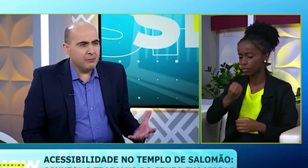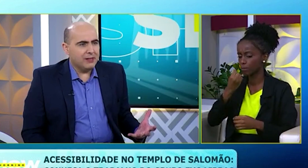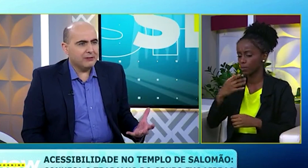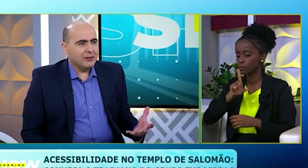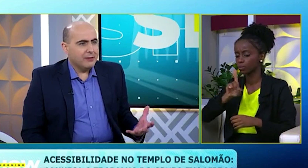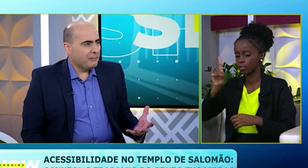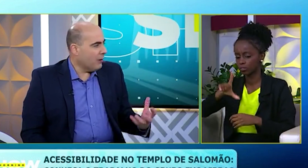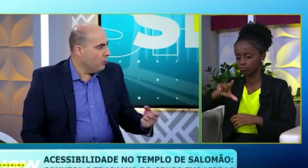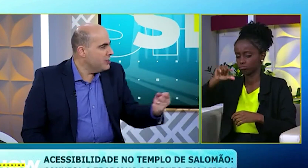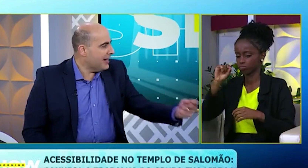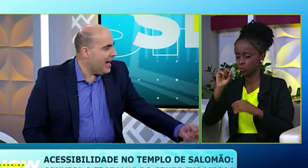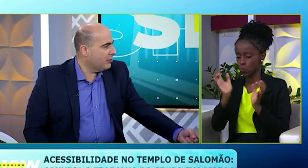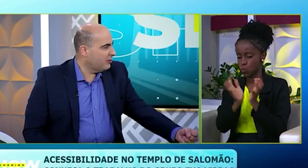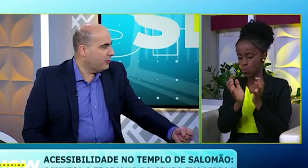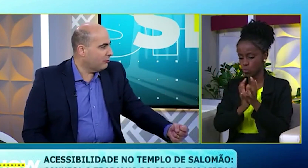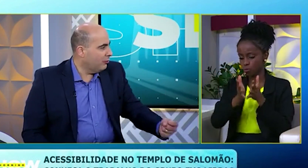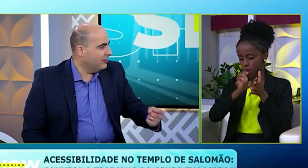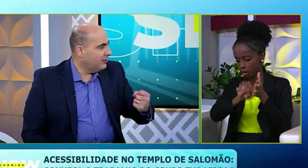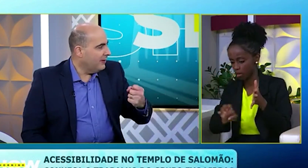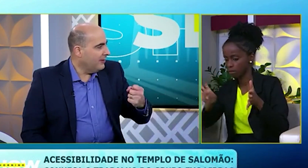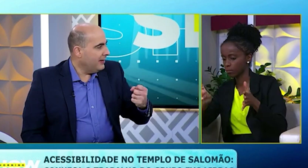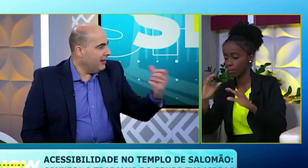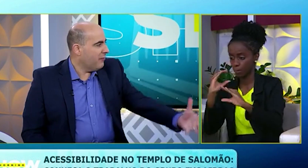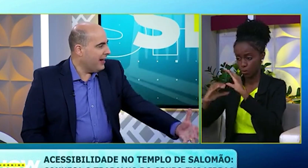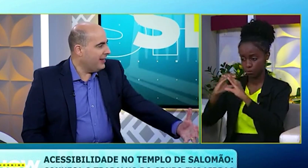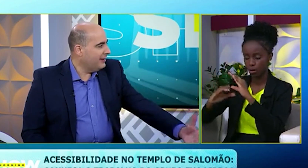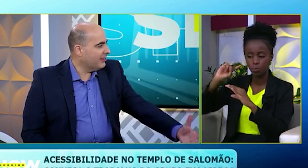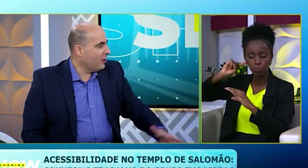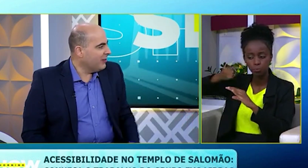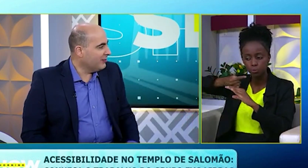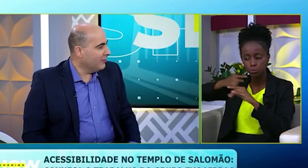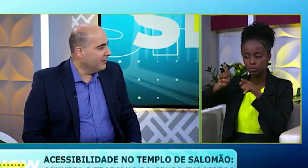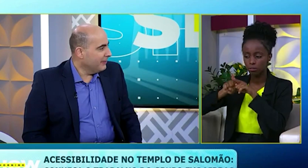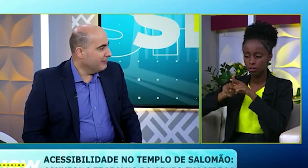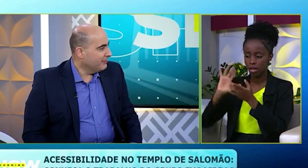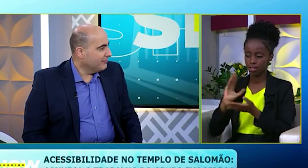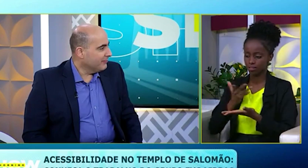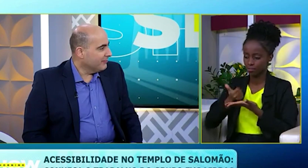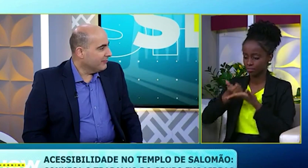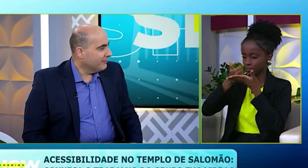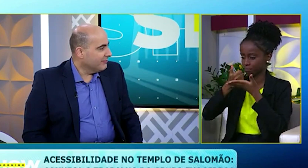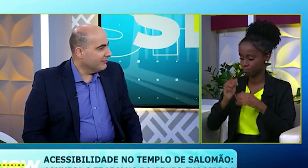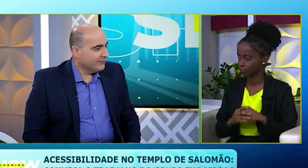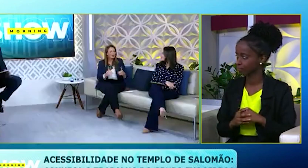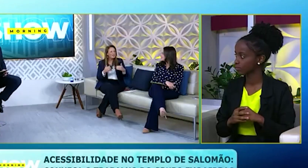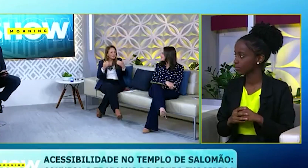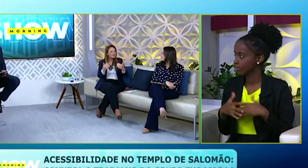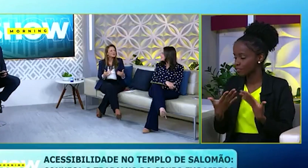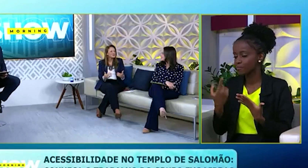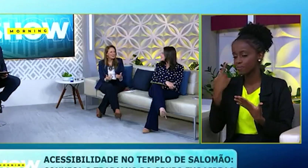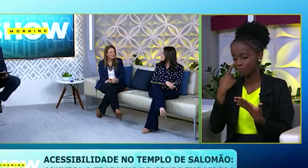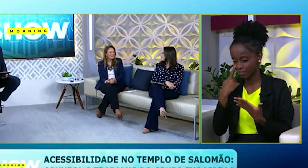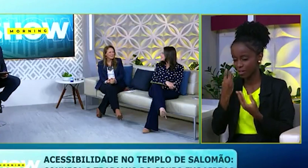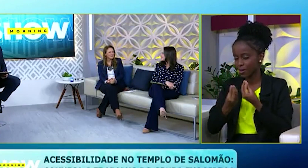EVG Libras, para comunicar com essas pessoas e levar a eles a salvação. É, não tem quem não chega, que a palavra